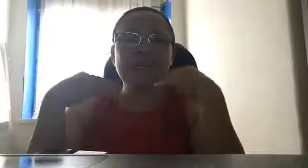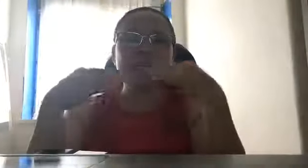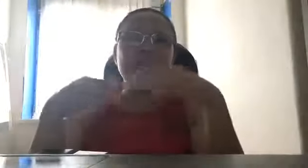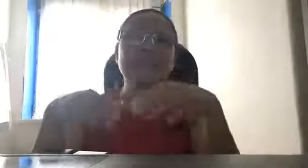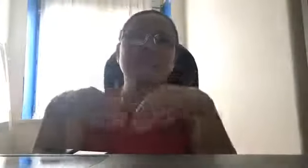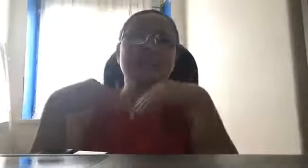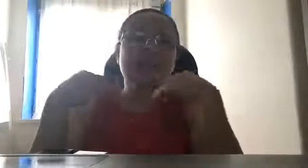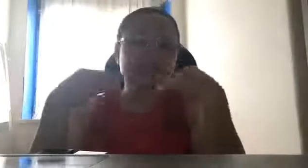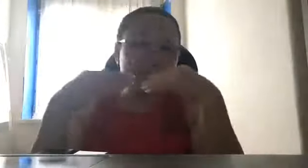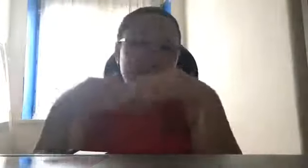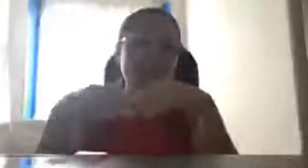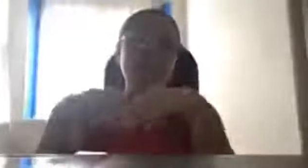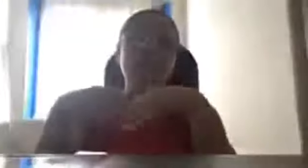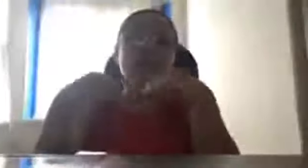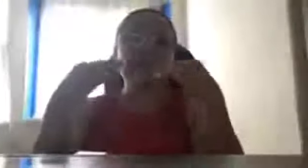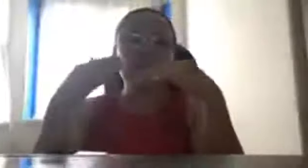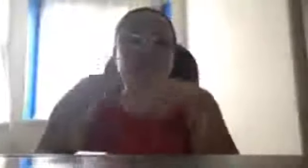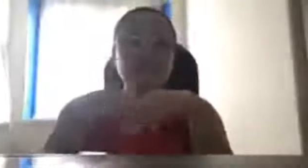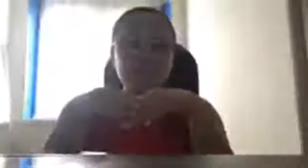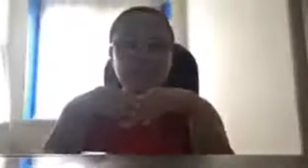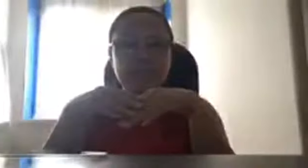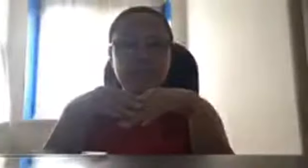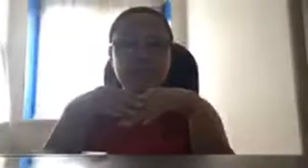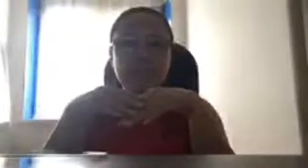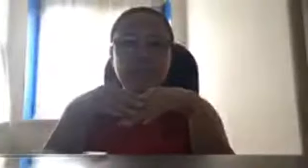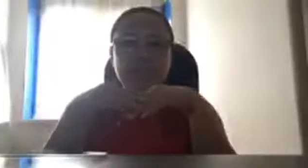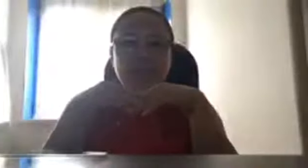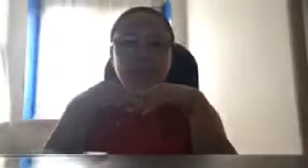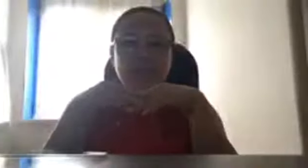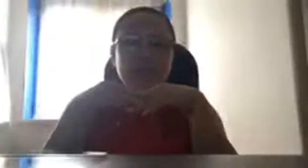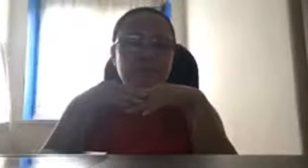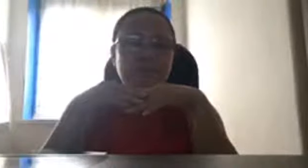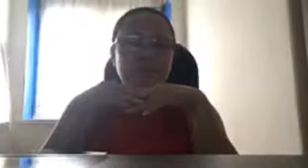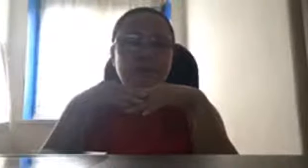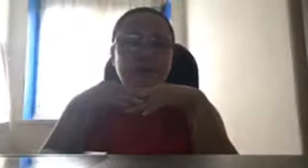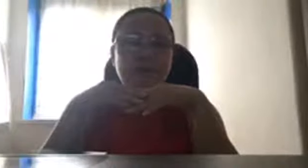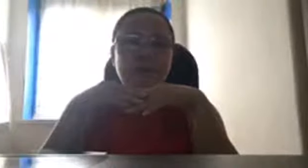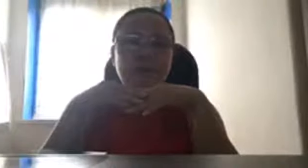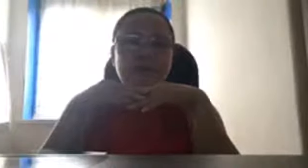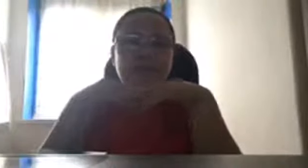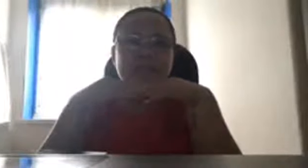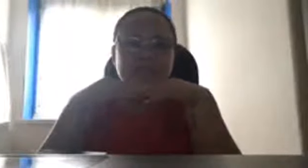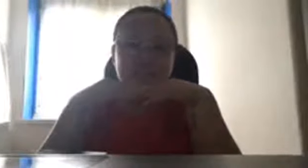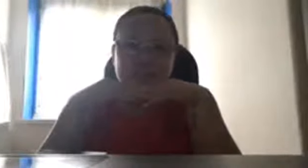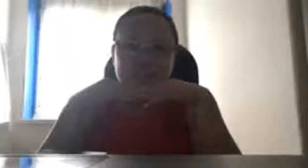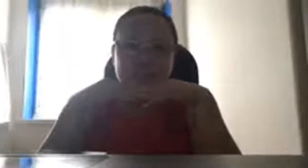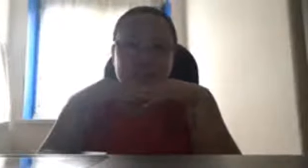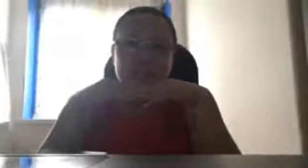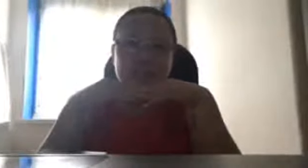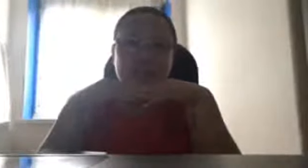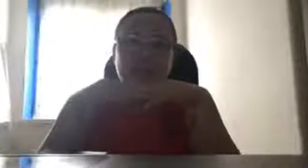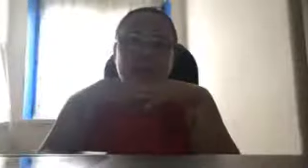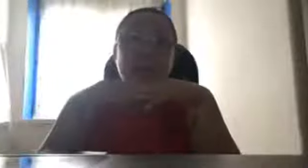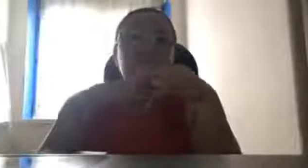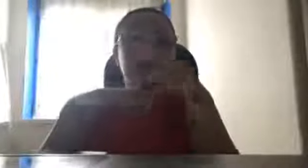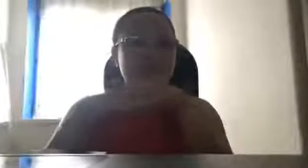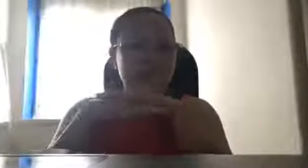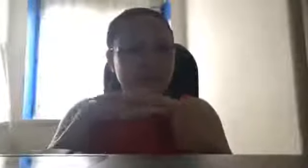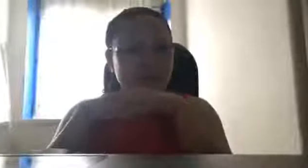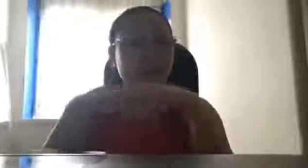Hinihikayat kami, ng kapwa naming estudyante, pero, ang lagi namin sinasabi, ayaw namin mga